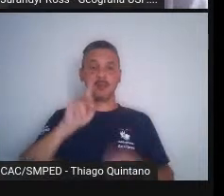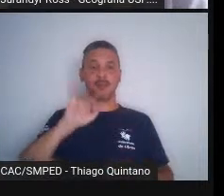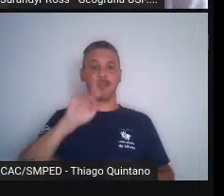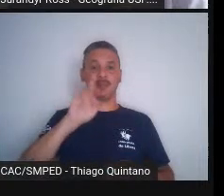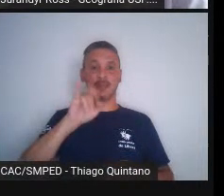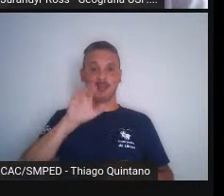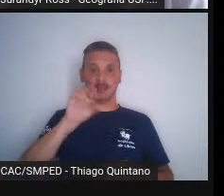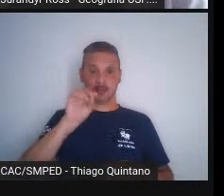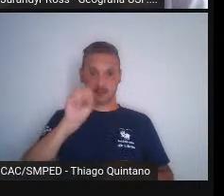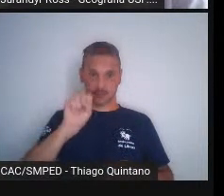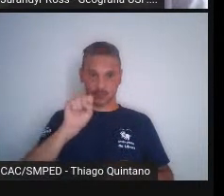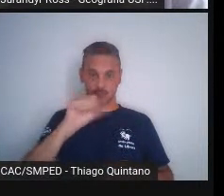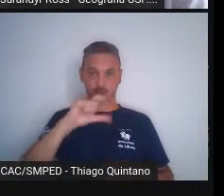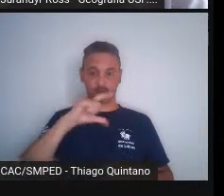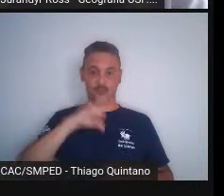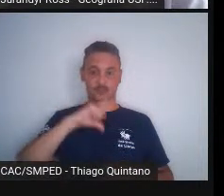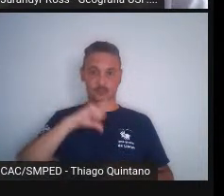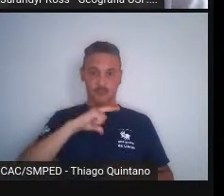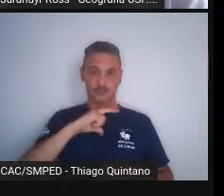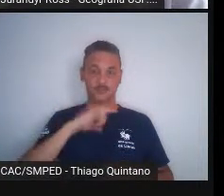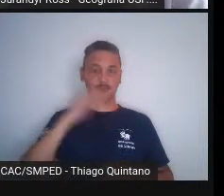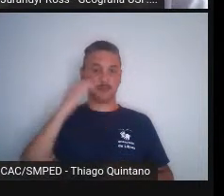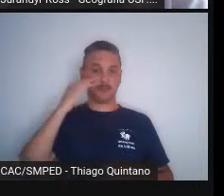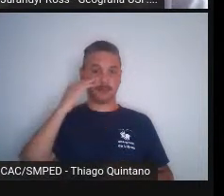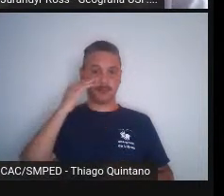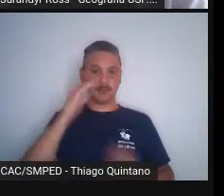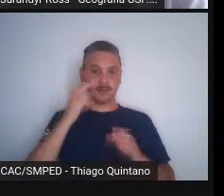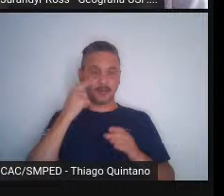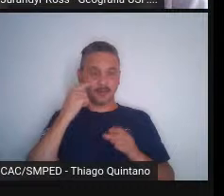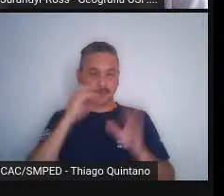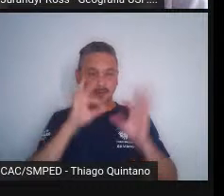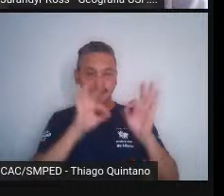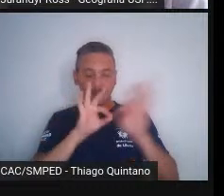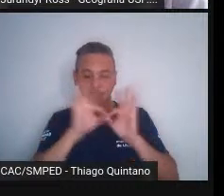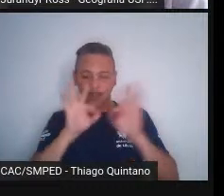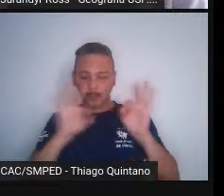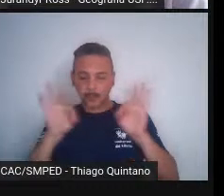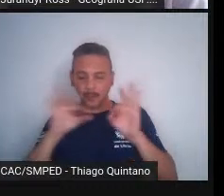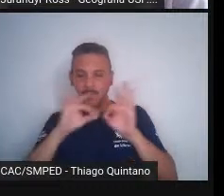o Pinheiros com o seu traçado retificado desde 1927,